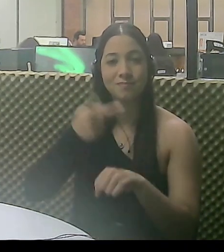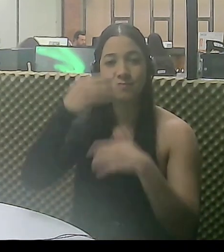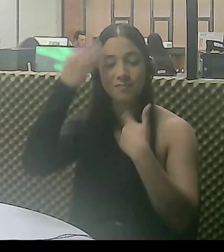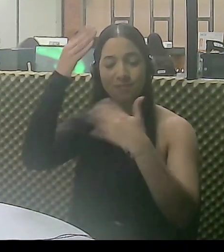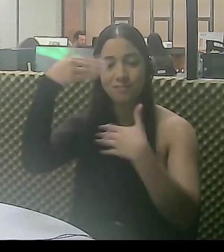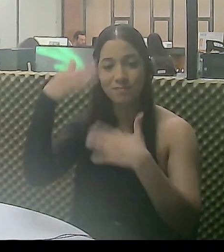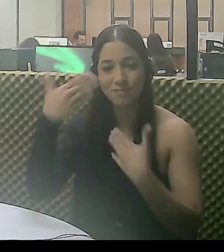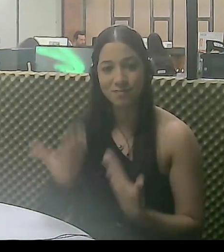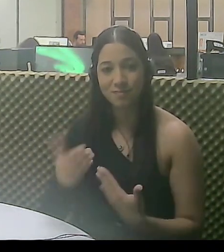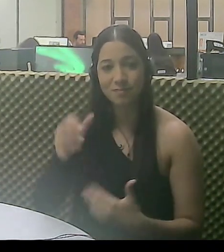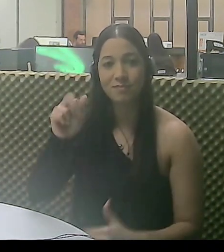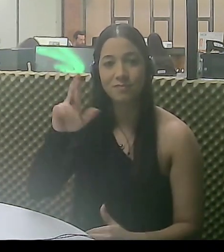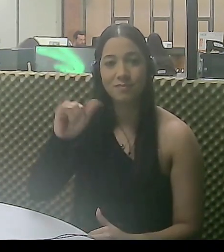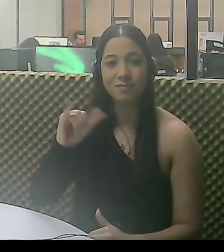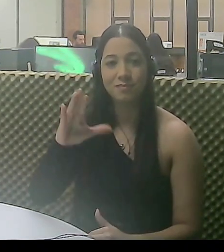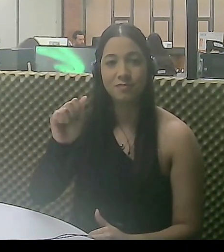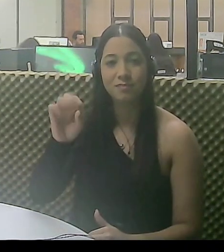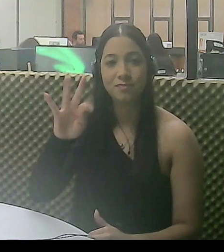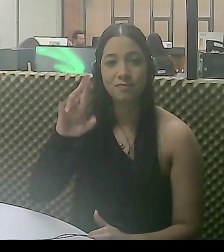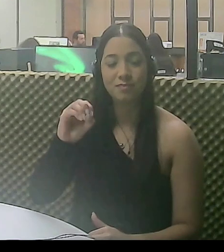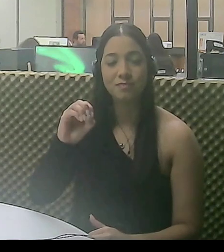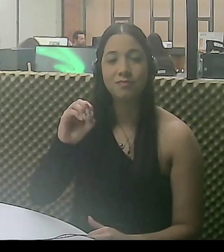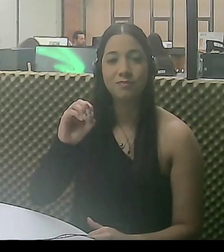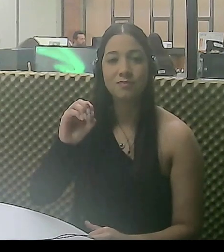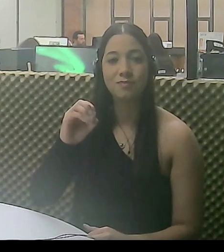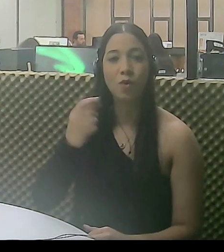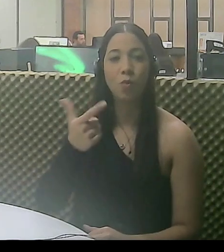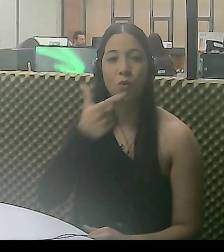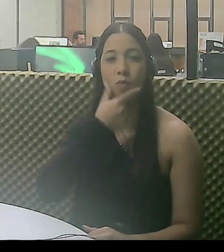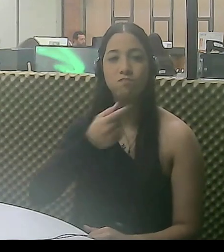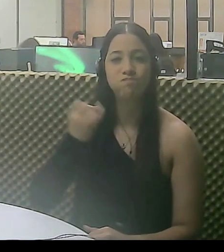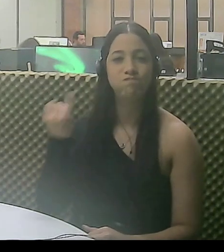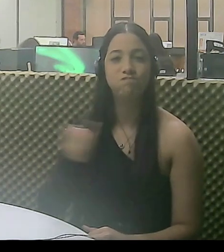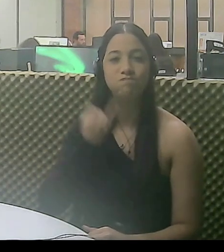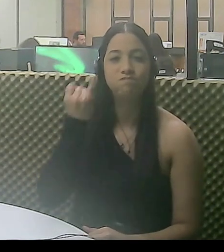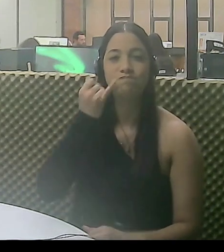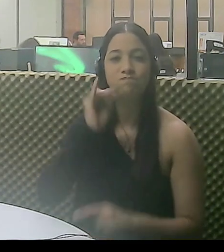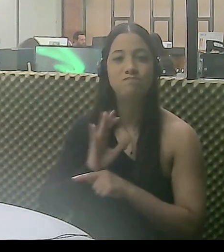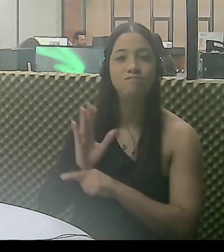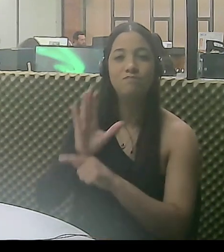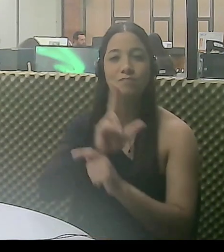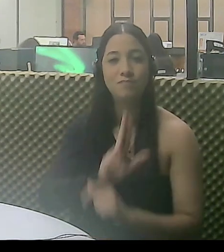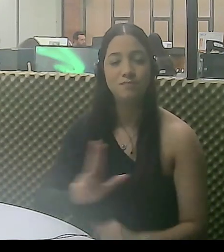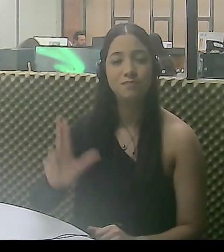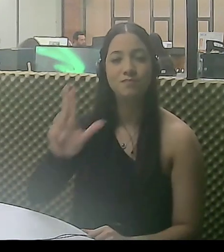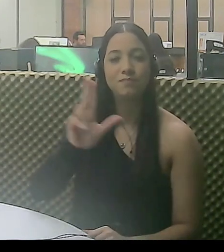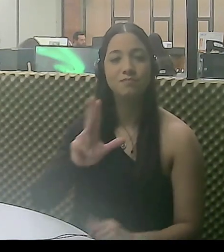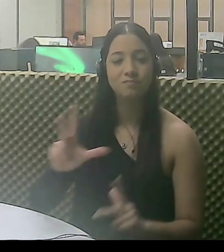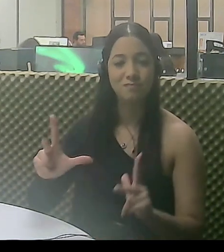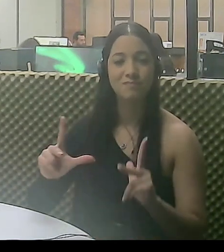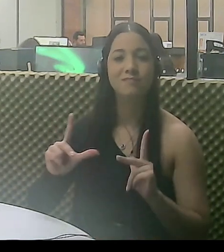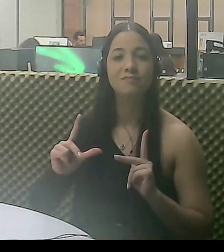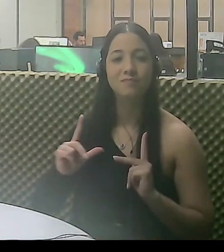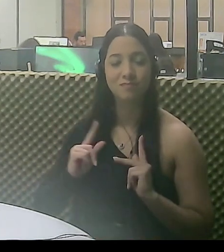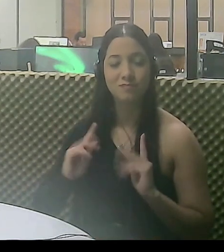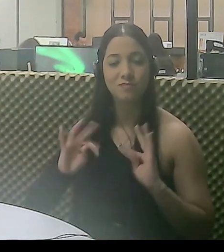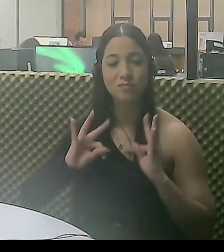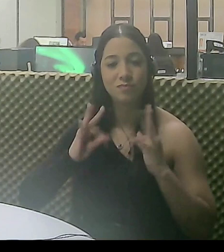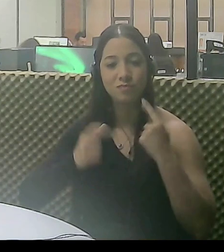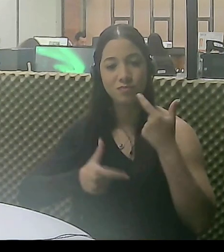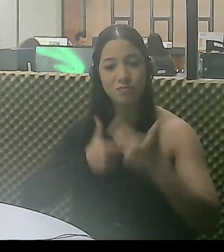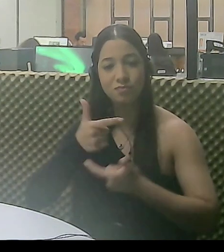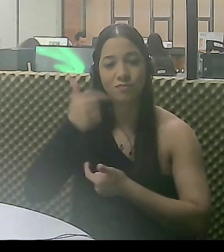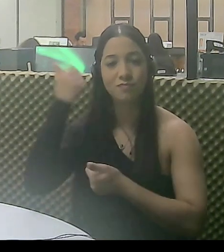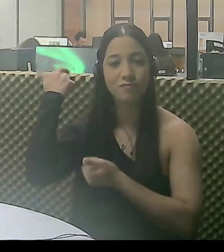menagem do Aride Castro Santos e outro grande homem e bem feitor de Uberlândia. Ele merece por tudo o que fez na